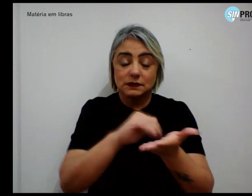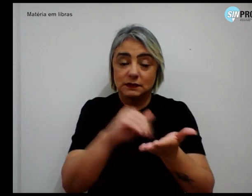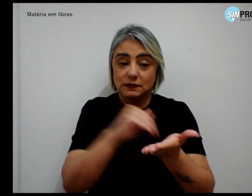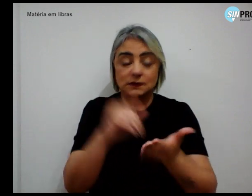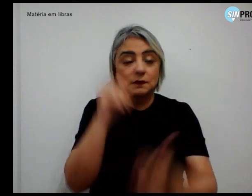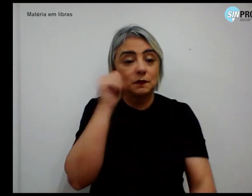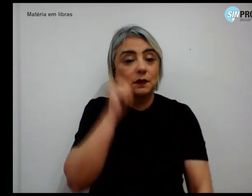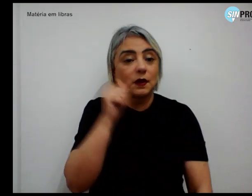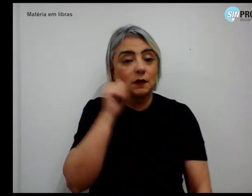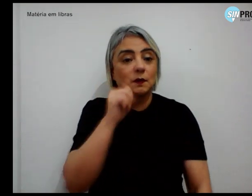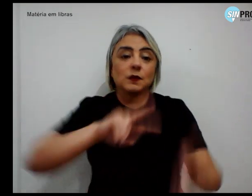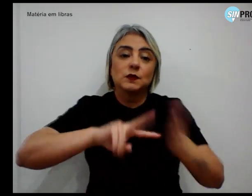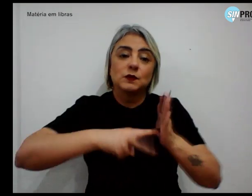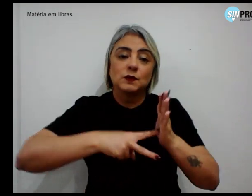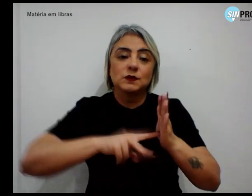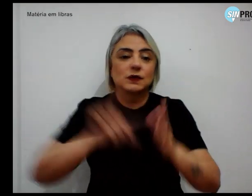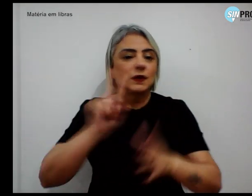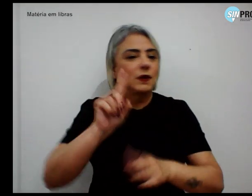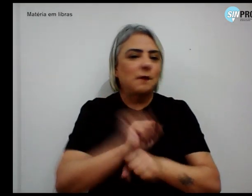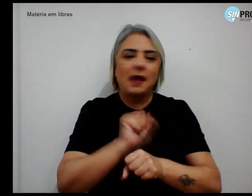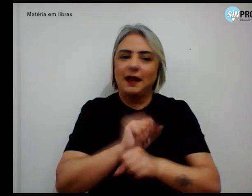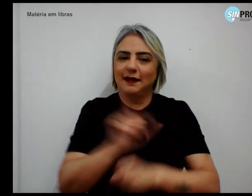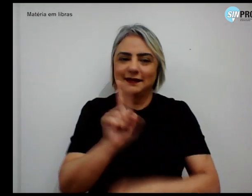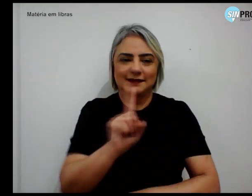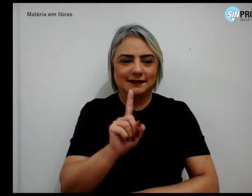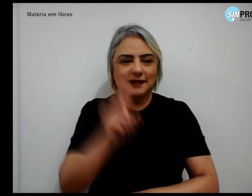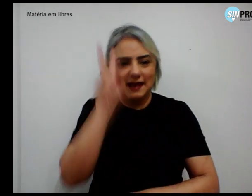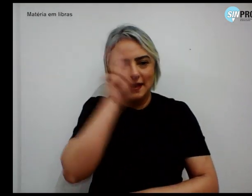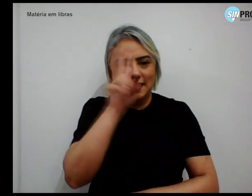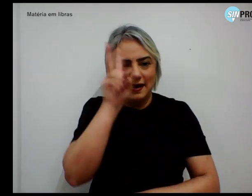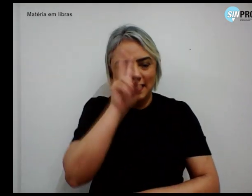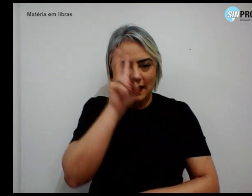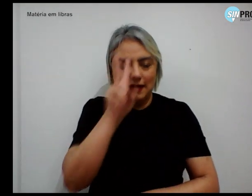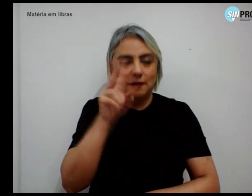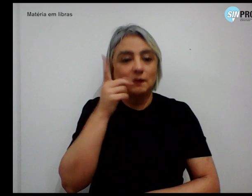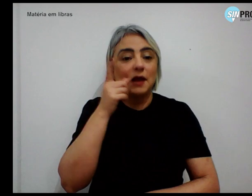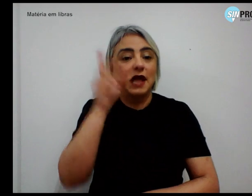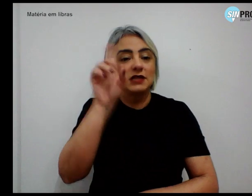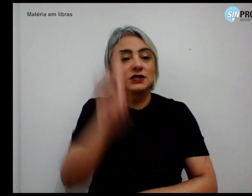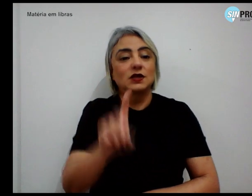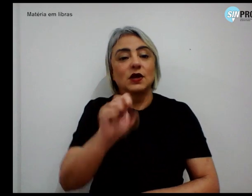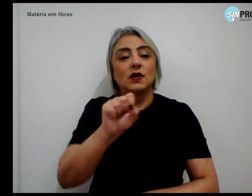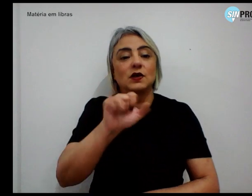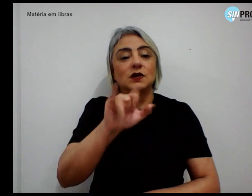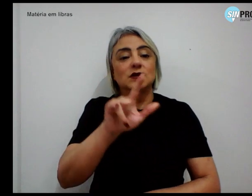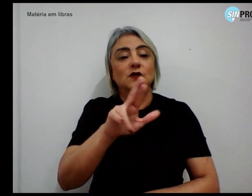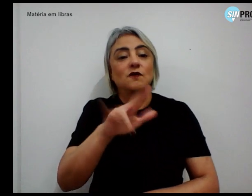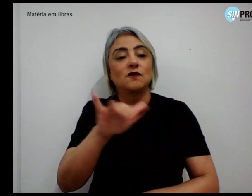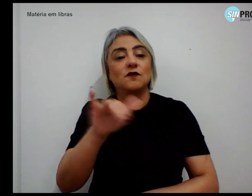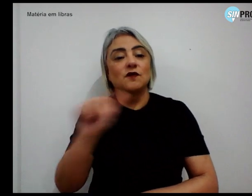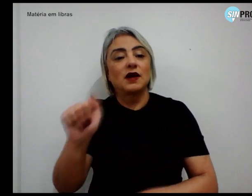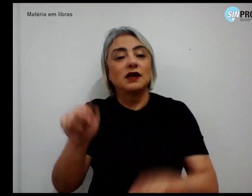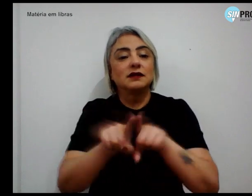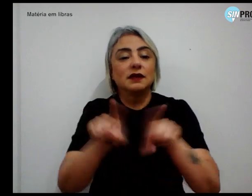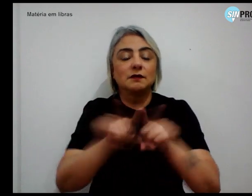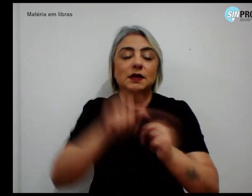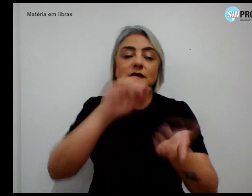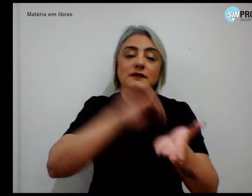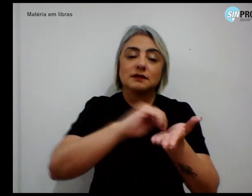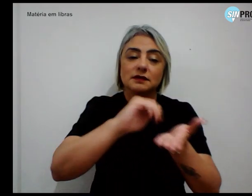Mulheres do Simpro não para, lembra a diretora Silvana Fernandes, também da Secretaria de